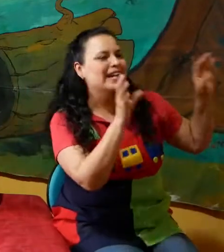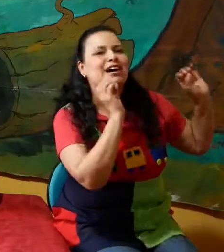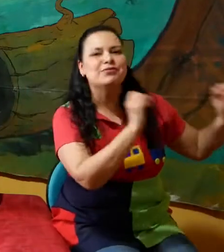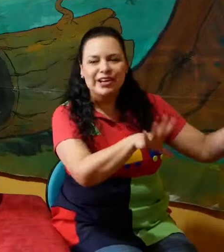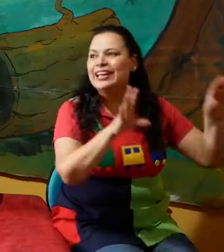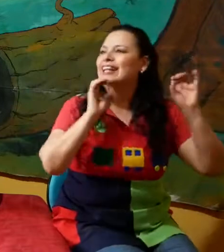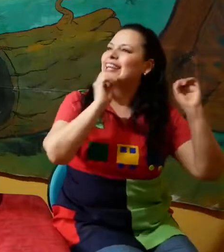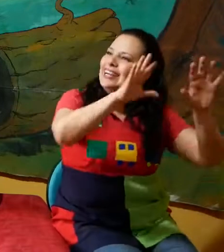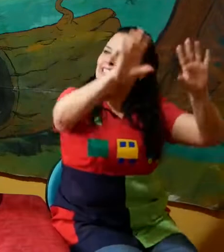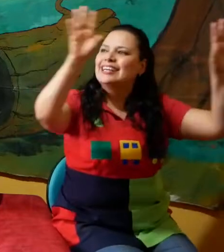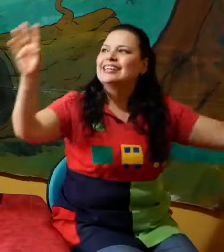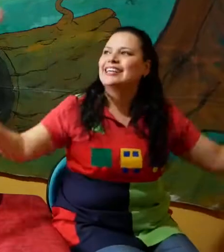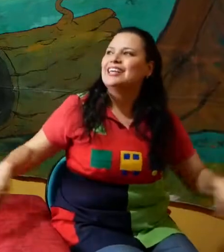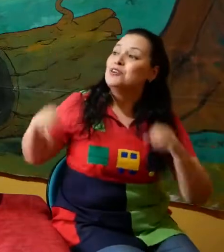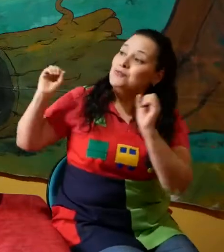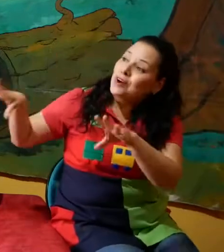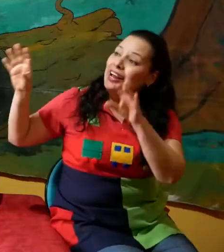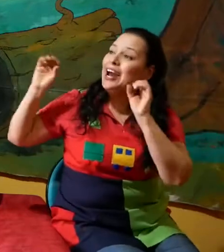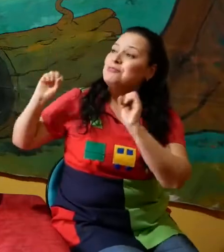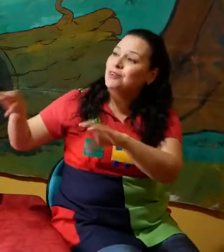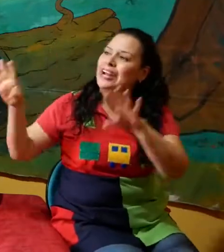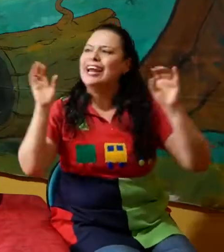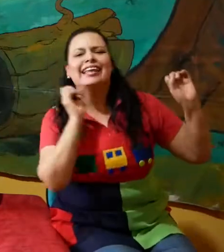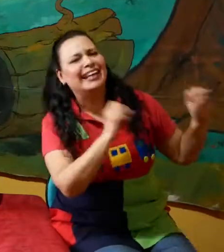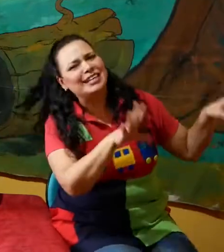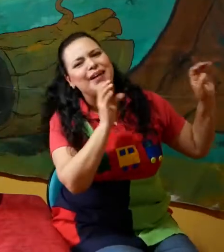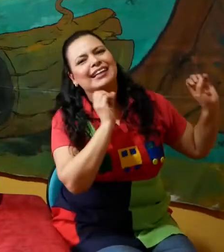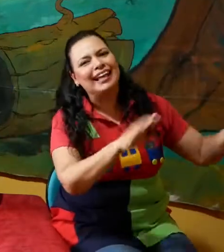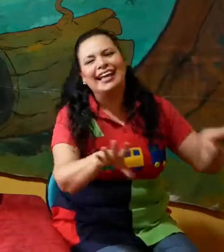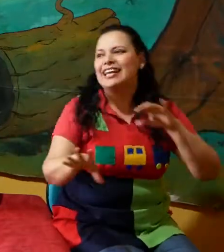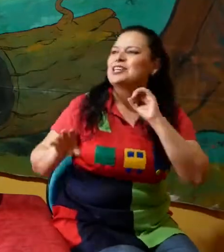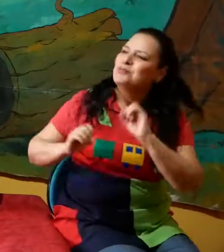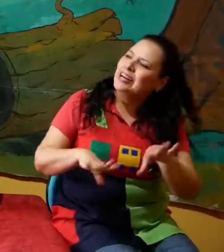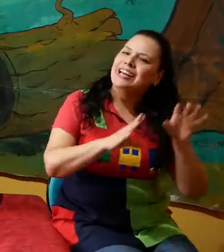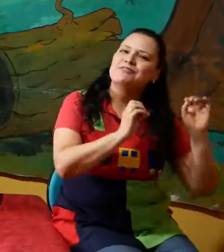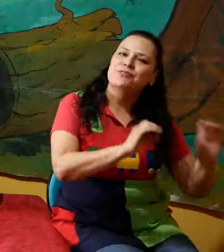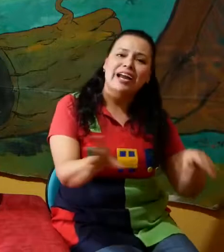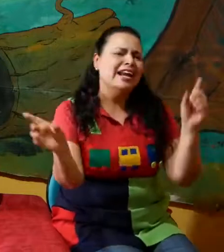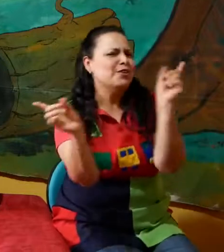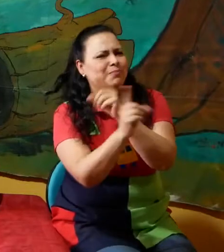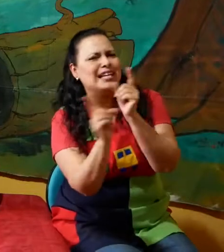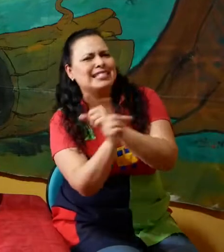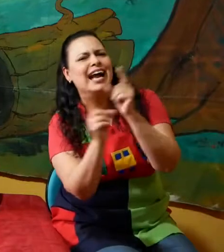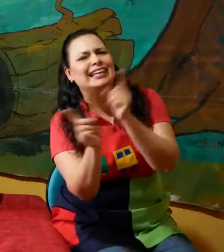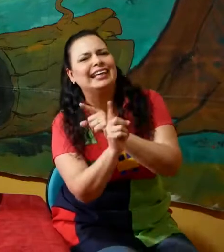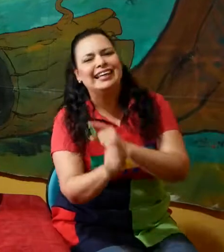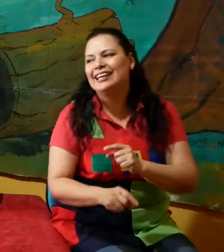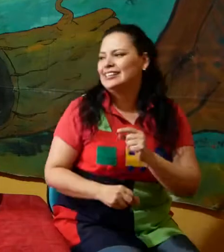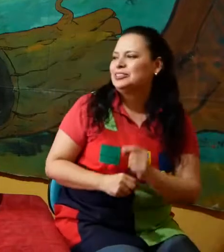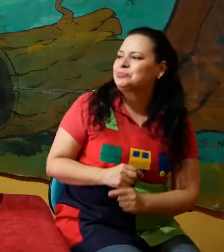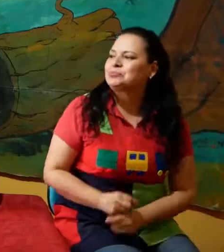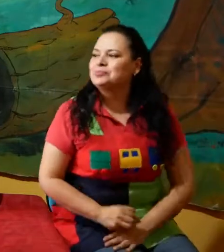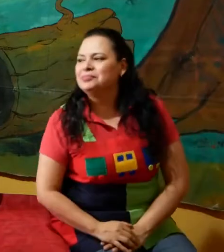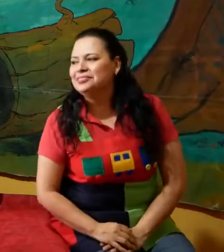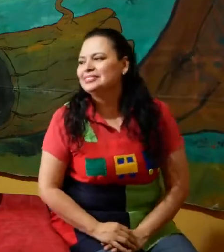Fuera, fuera, no más aquí Fuera, fuera de aquí, bacteria Fuera, fuera, no más aquí